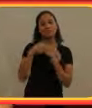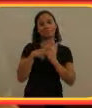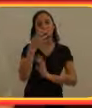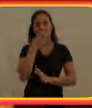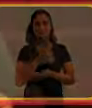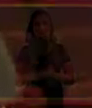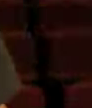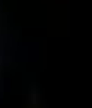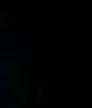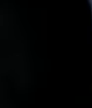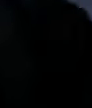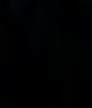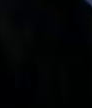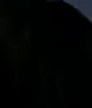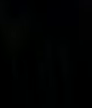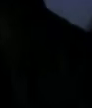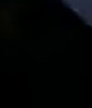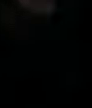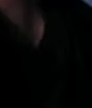a minha própria música.